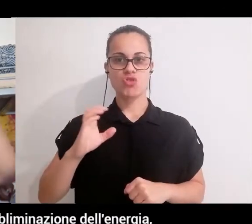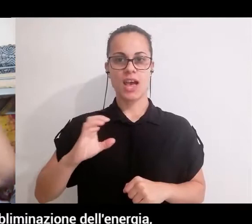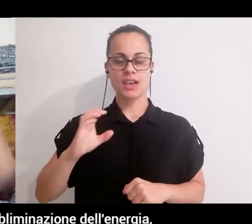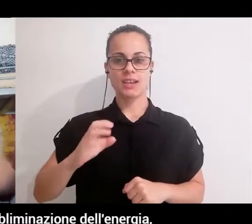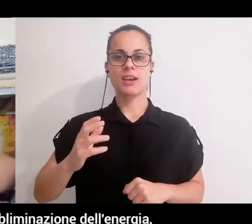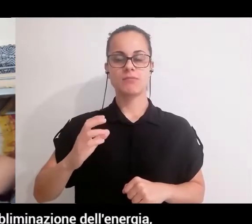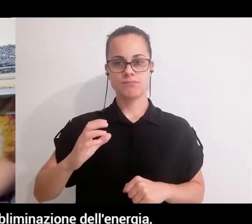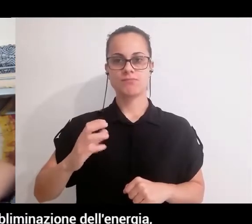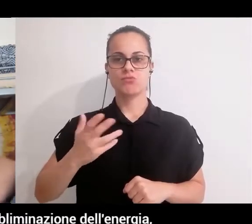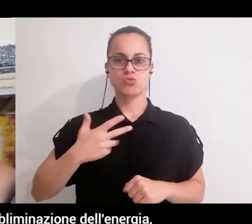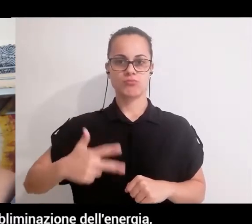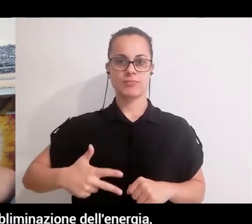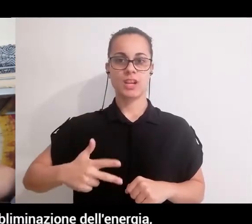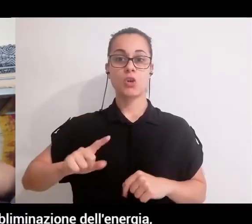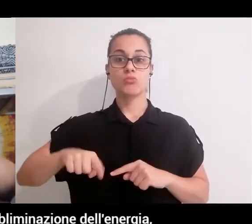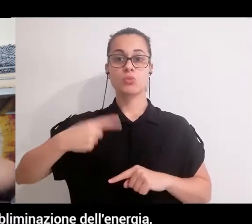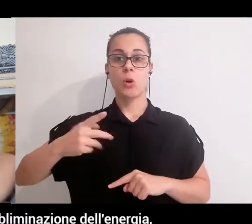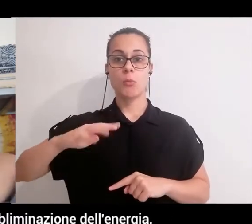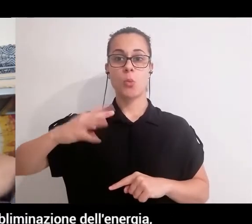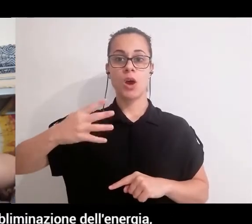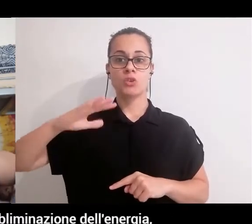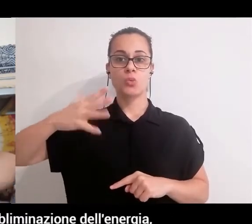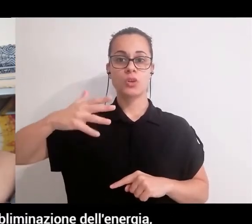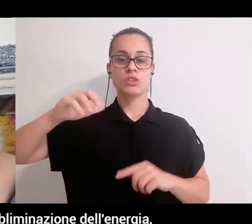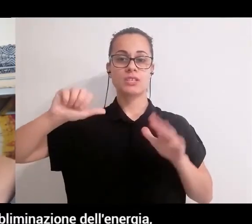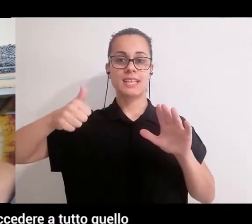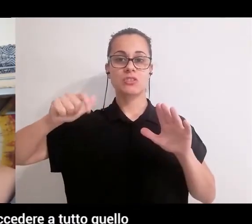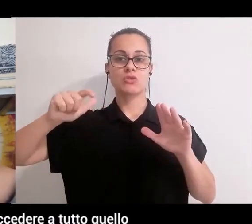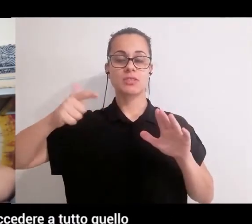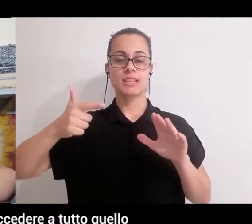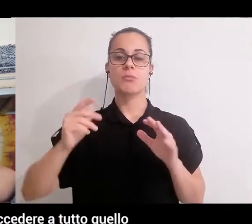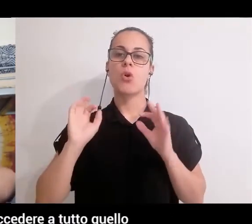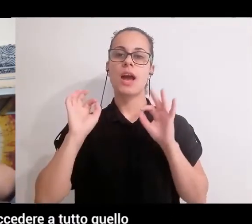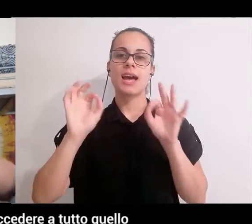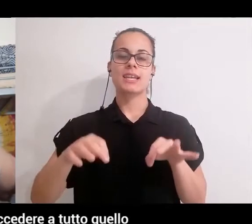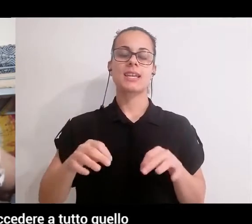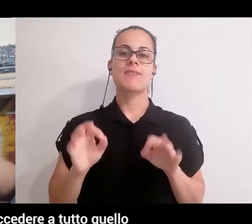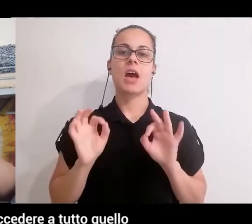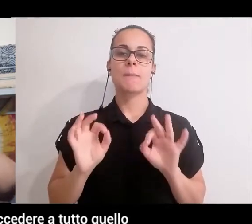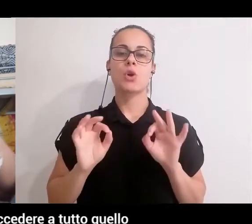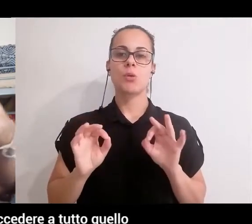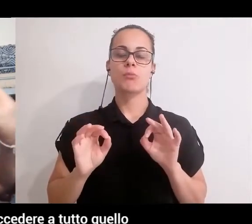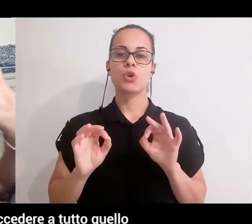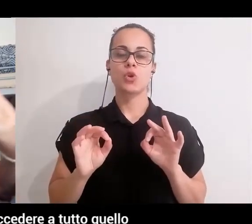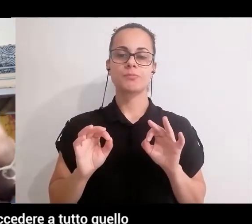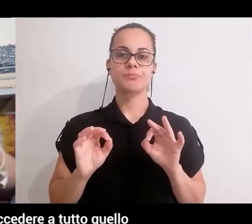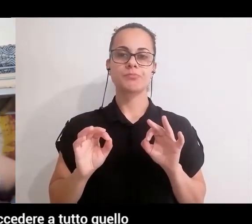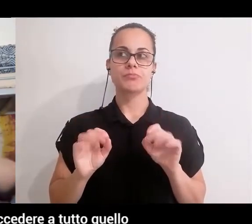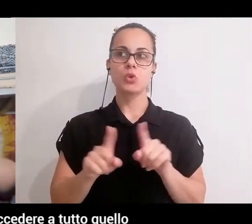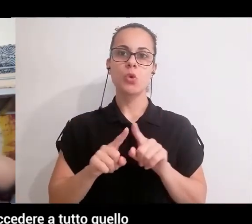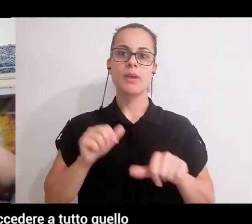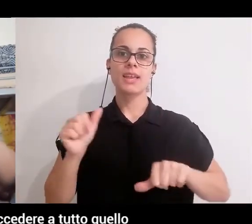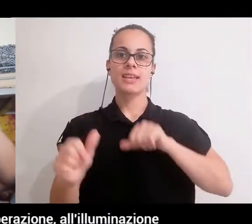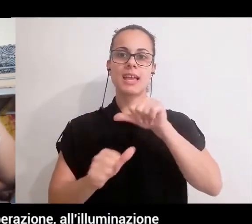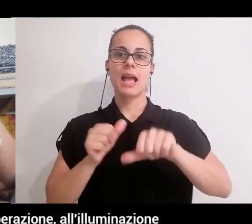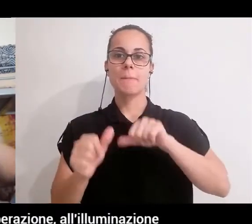in poi inizia proprio un lavoro di subliminazione dell'energia, quindi andiamo proprio a muovere e accedere a tutto